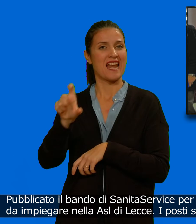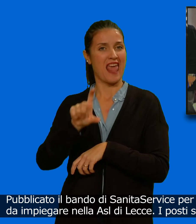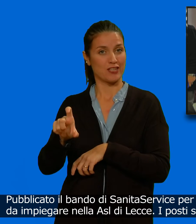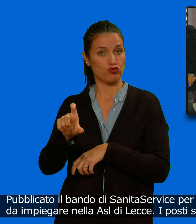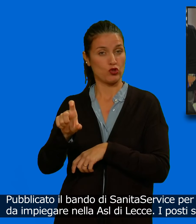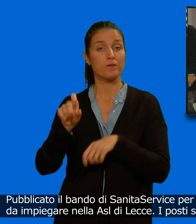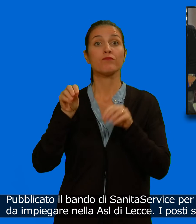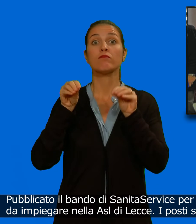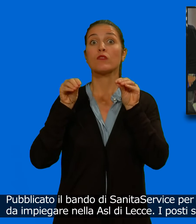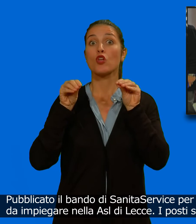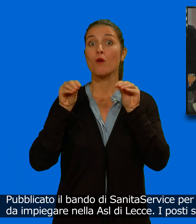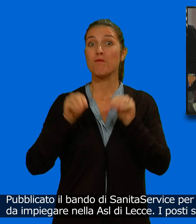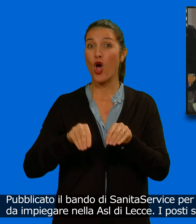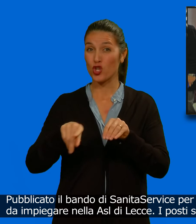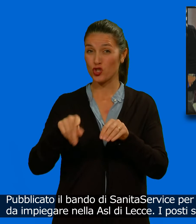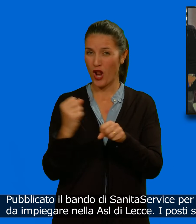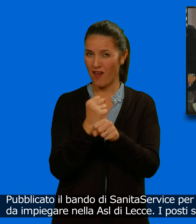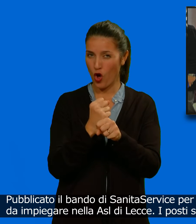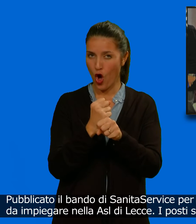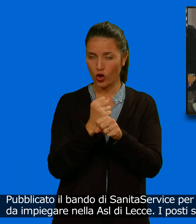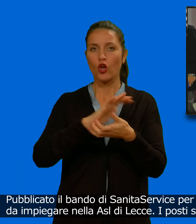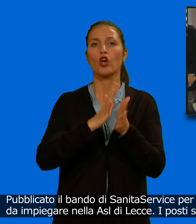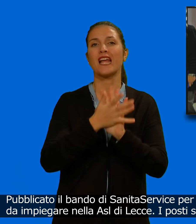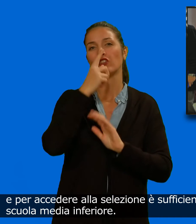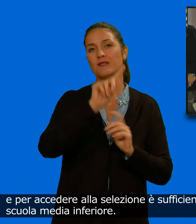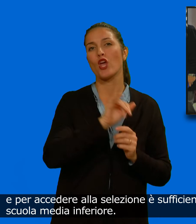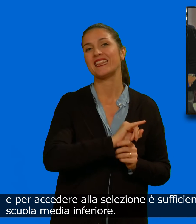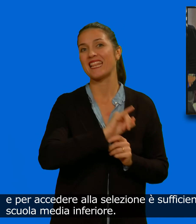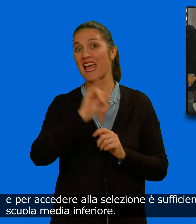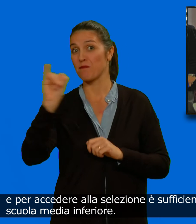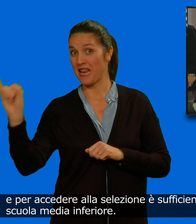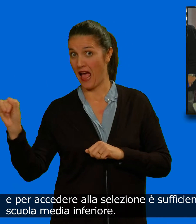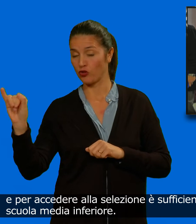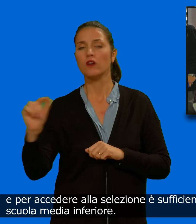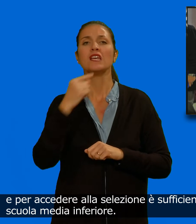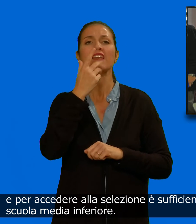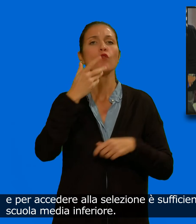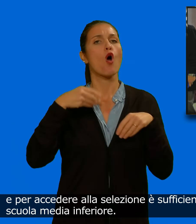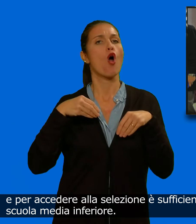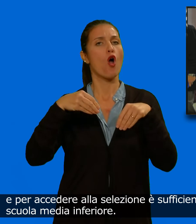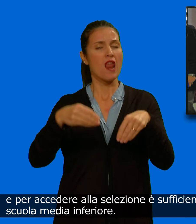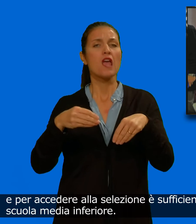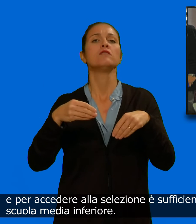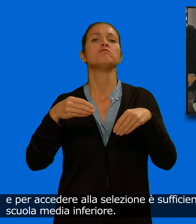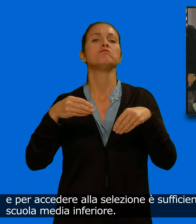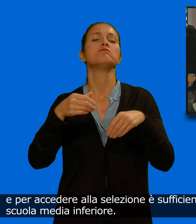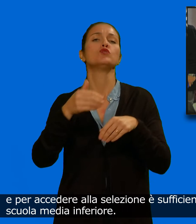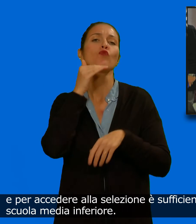I posti sono a tempo indeterminato e per accedere alla selezione è sufficiente possedere un